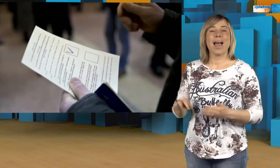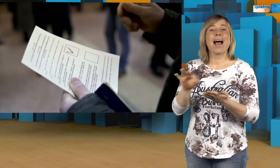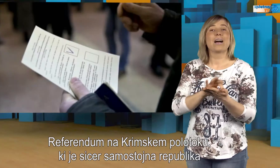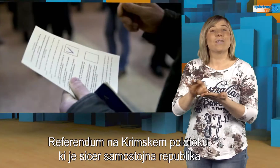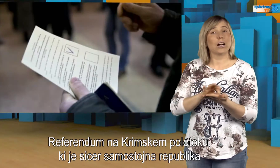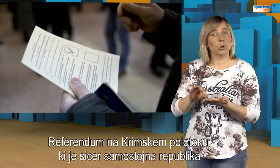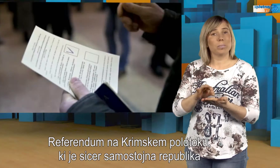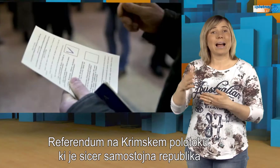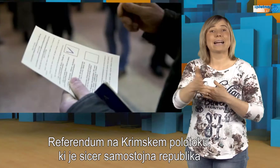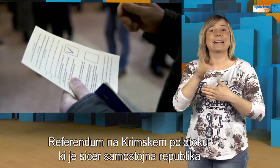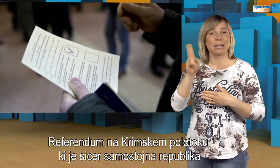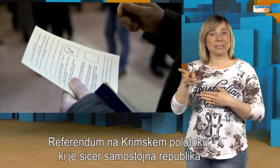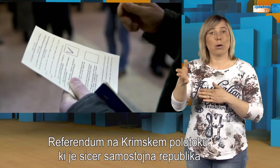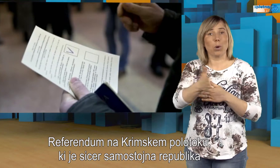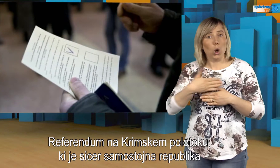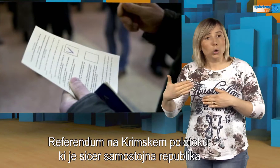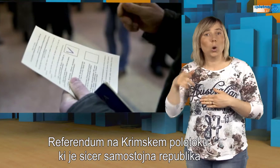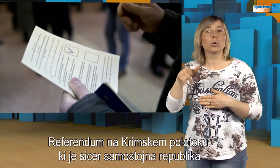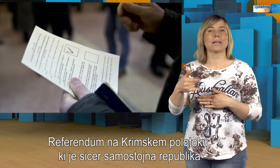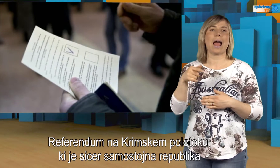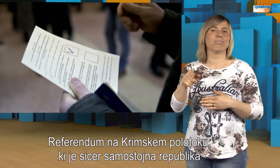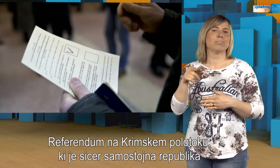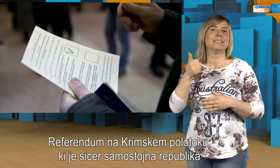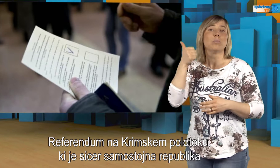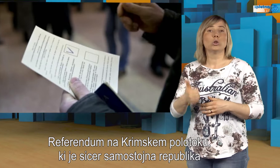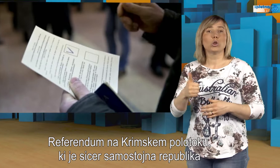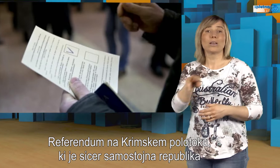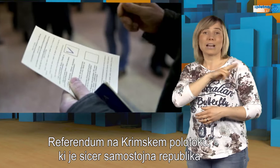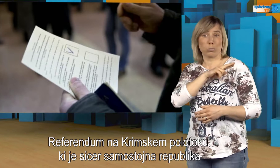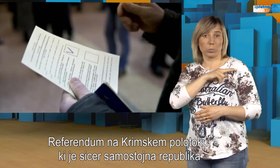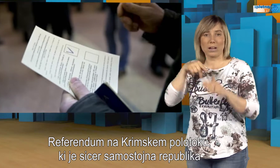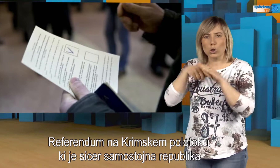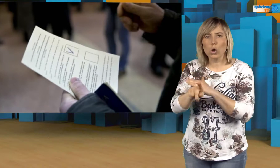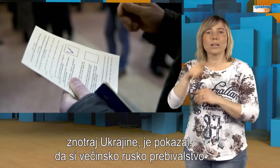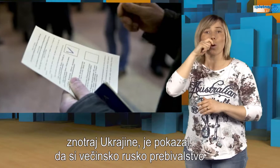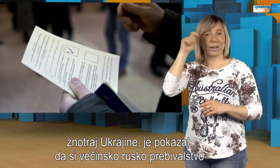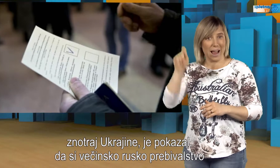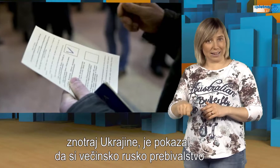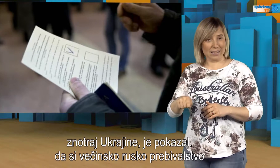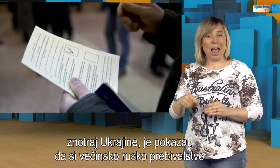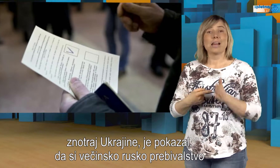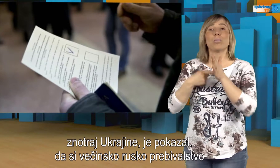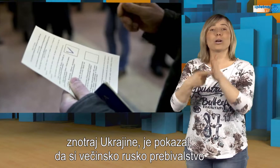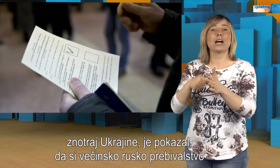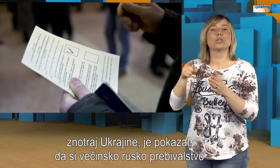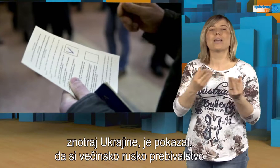Referendum na krimskem polotoku, ki je sicer samostojna republika znotraj Ukrajine, je pokazal, da si večinsko rusko